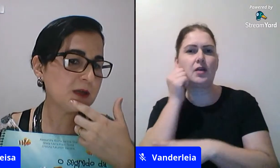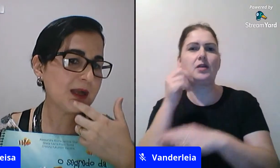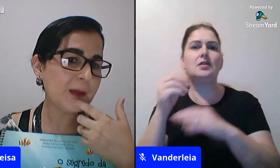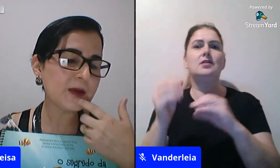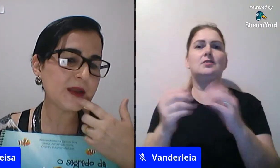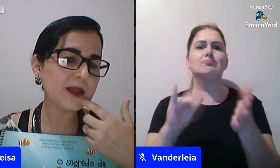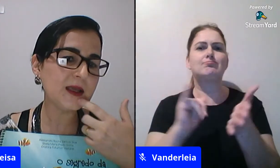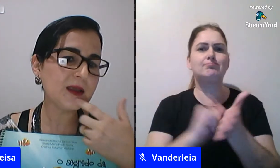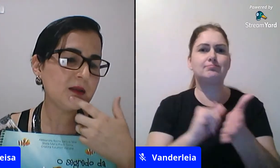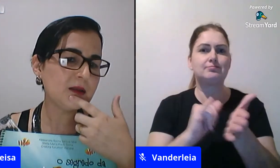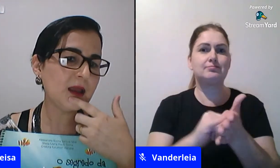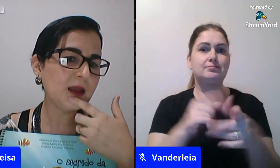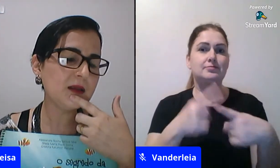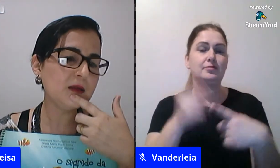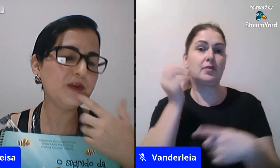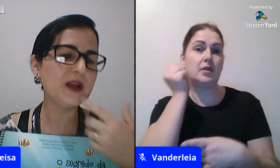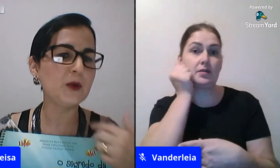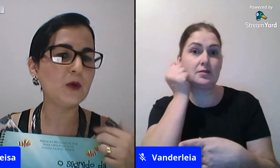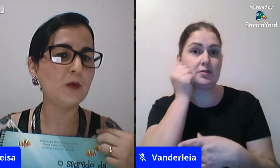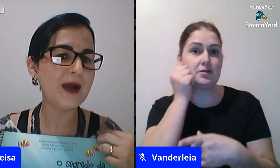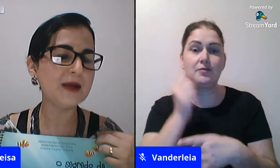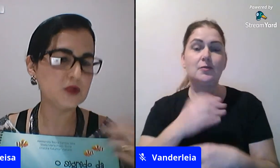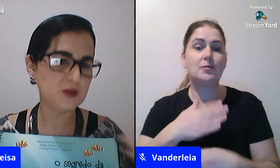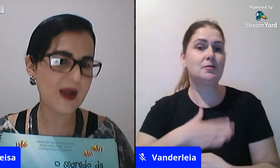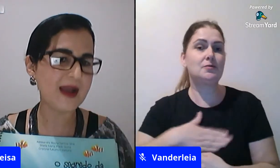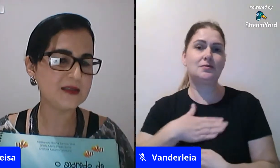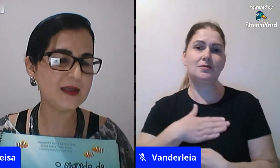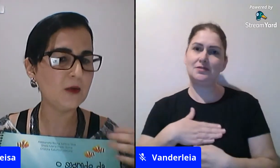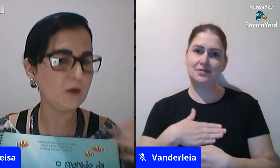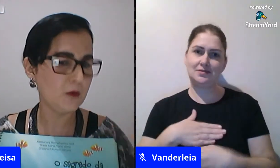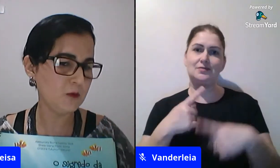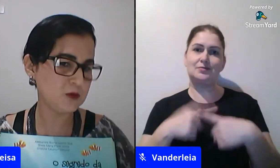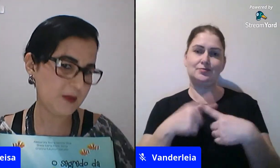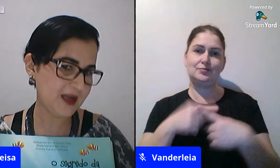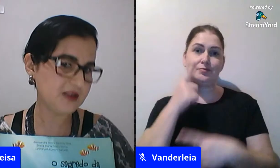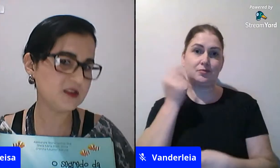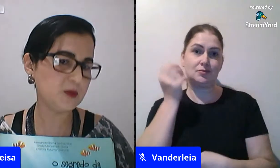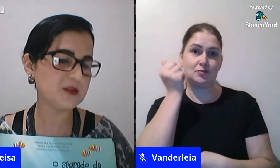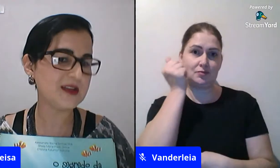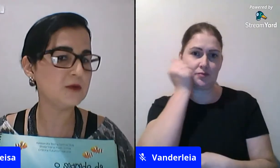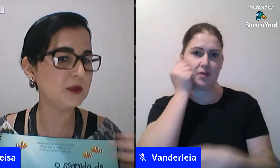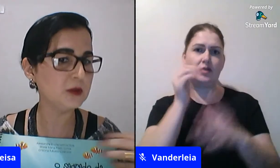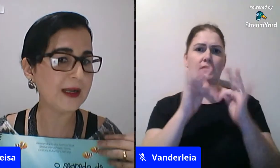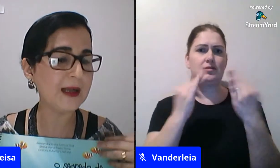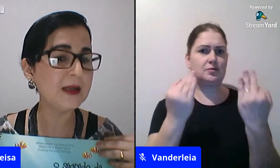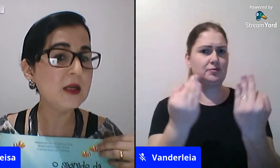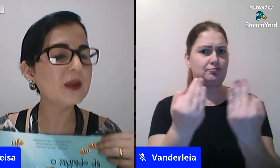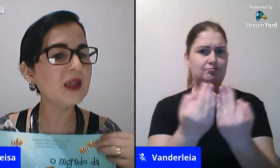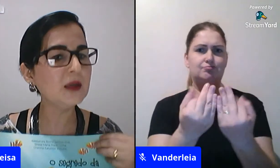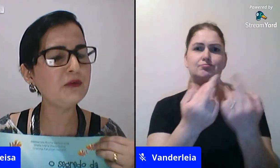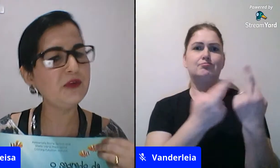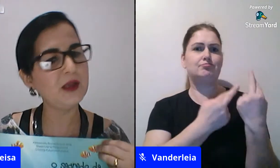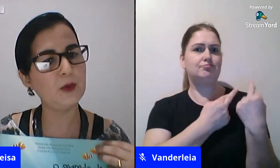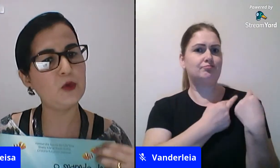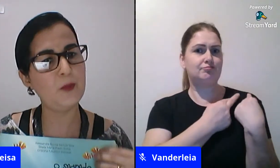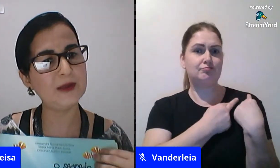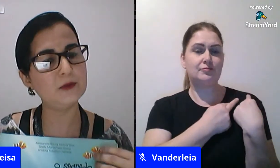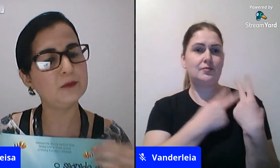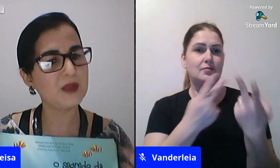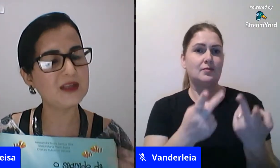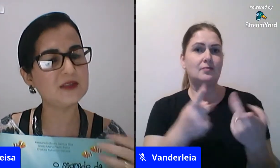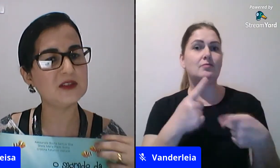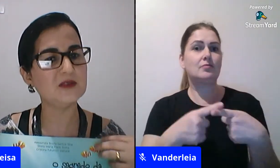mães vão adorar porque quem que não fica preocupado e os pais né ou os familiares responsáveis vão adorar porque quem não fica